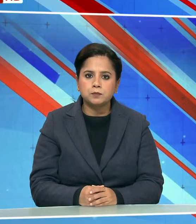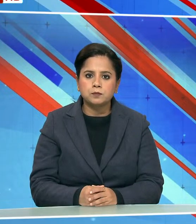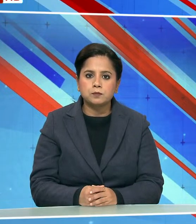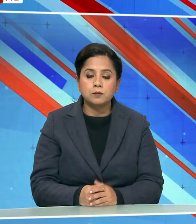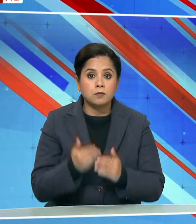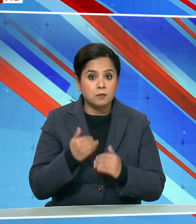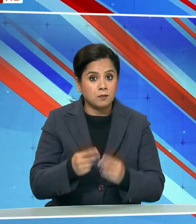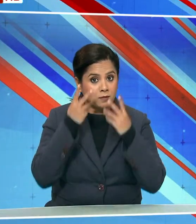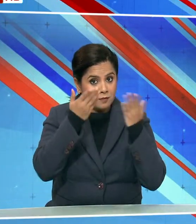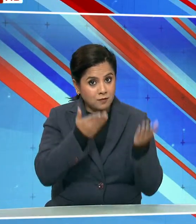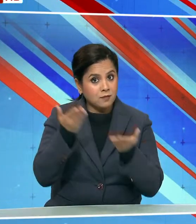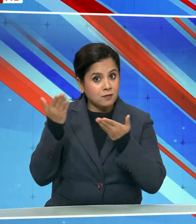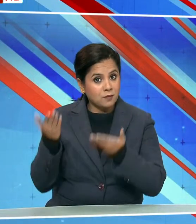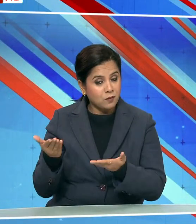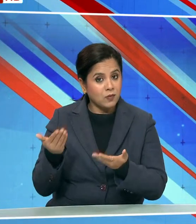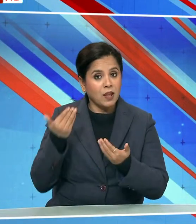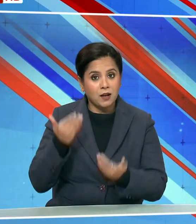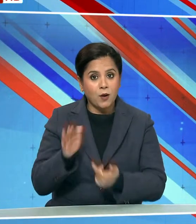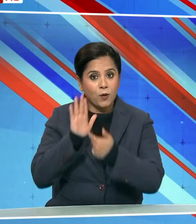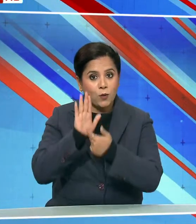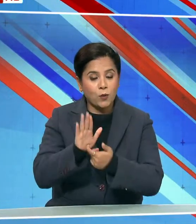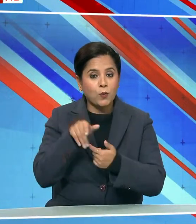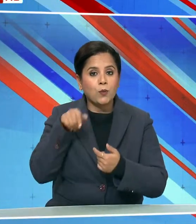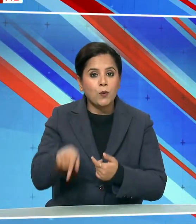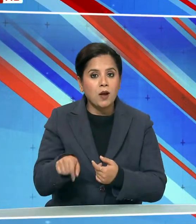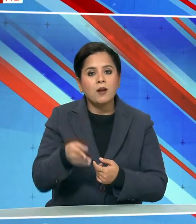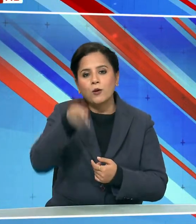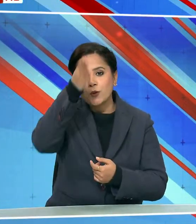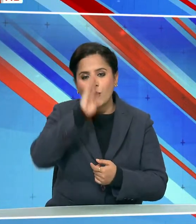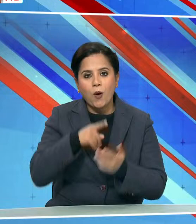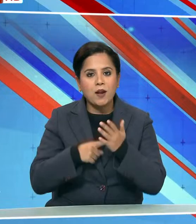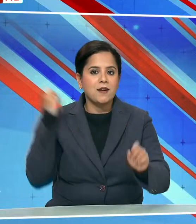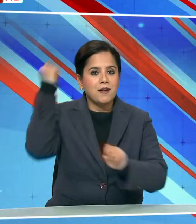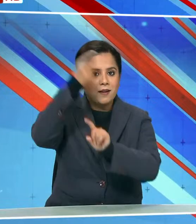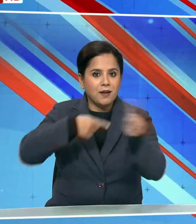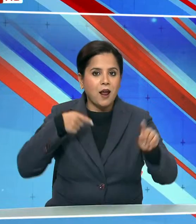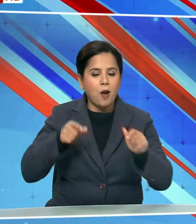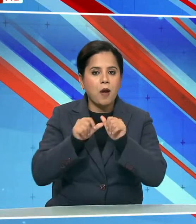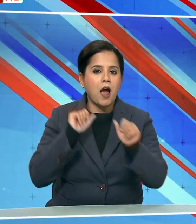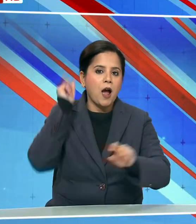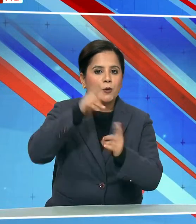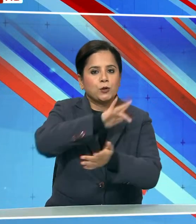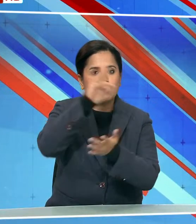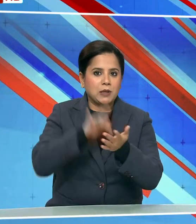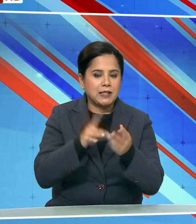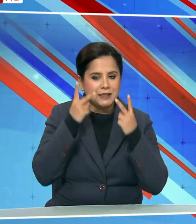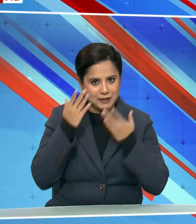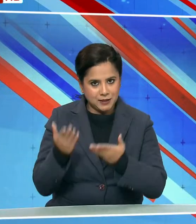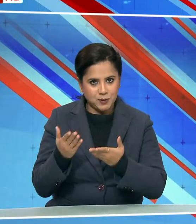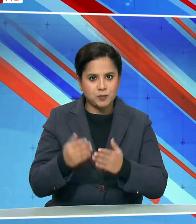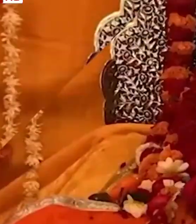और आईए अब आपको लिए चलते हैं प्रभु श्री राम की नगरी श्री आयोध्या धाम में